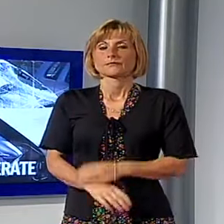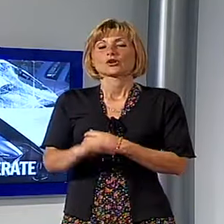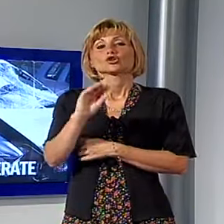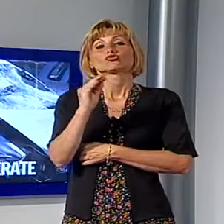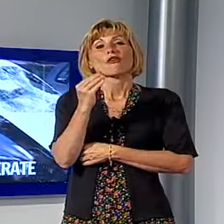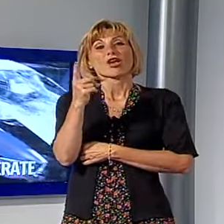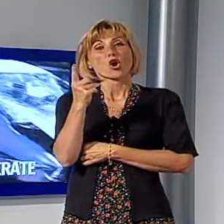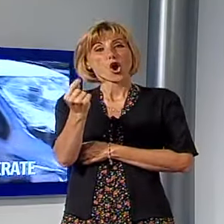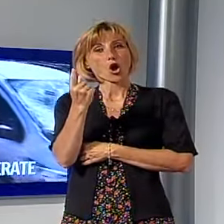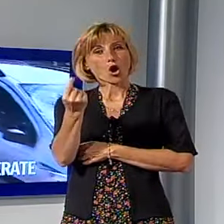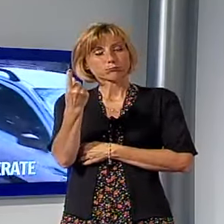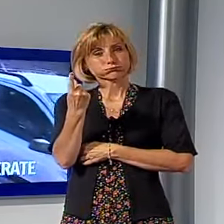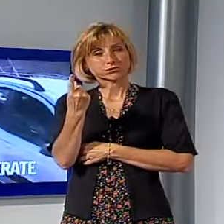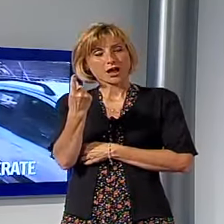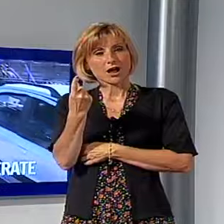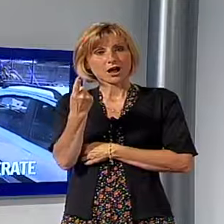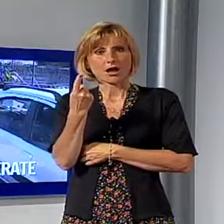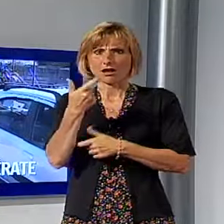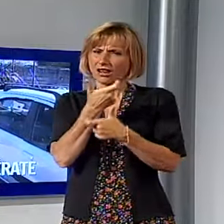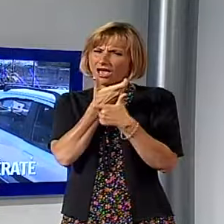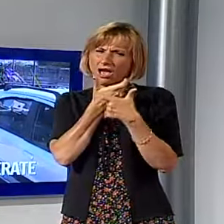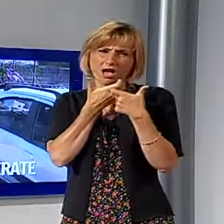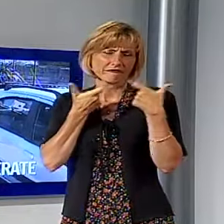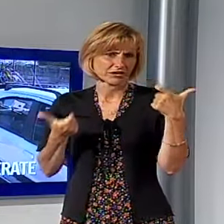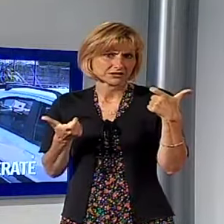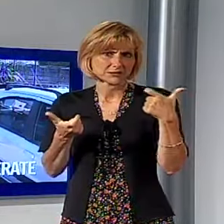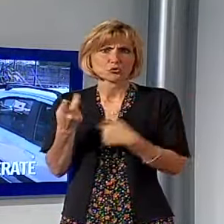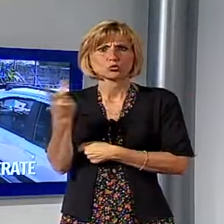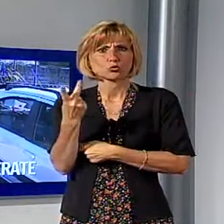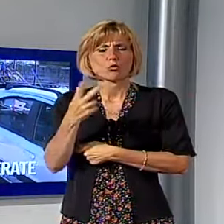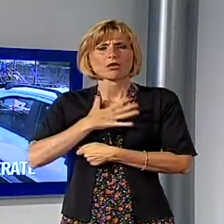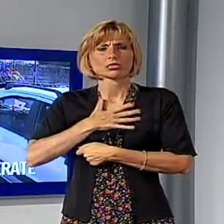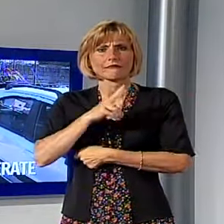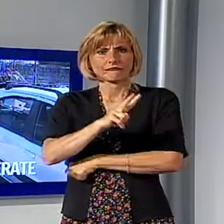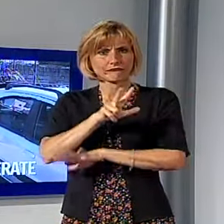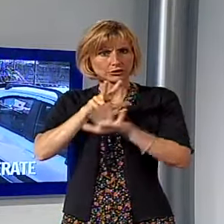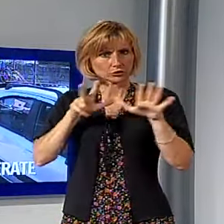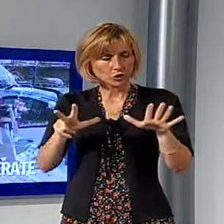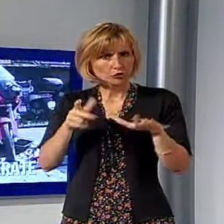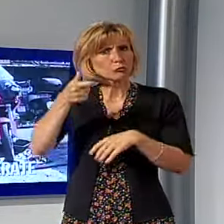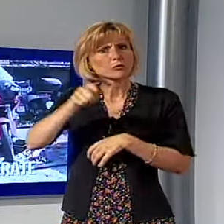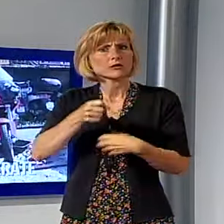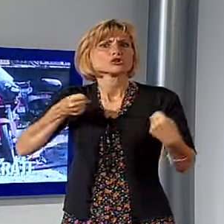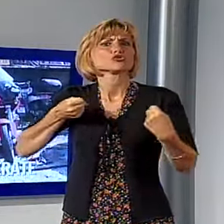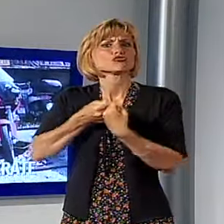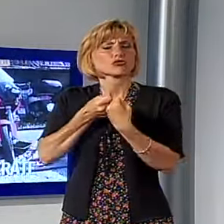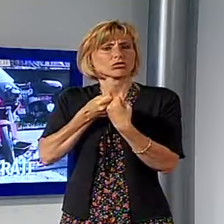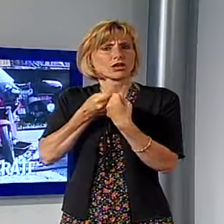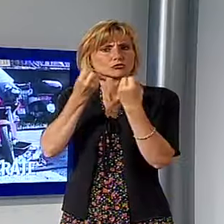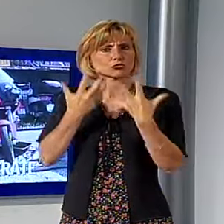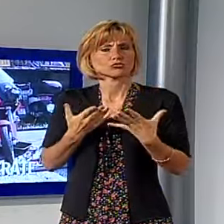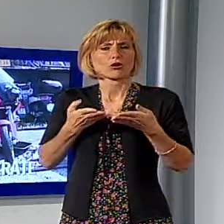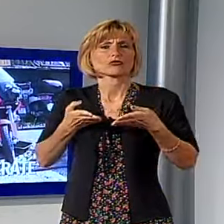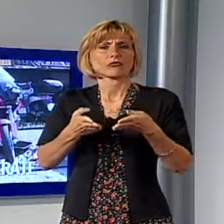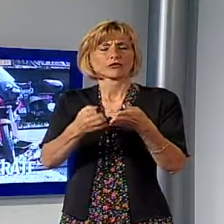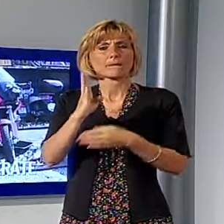Giovane coppia in condizioni disperate, due giovani di 28 anni gravissimi dopo un incidente avvenuto stanotte sul Brennero al Piagione, i due